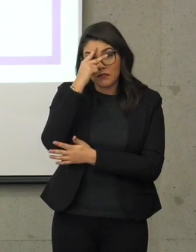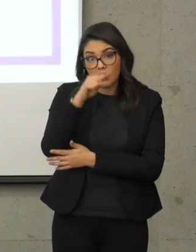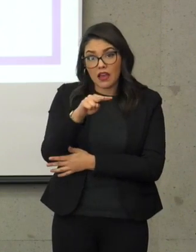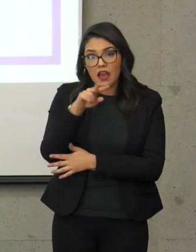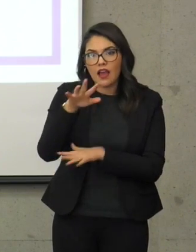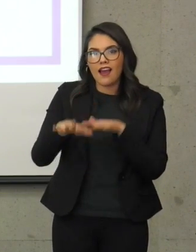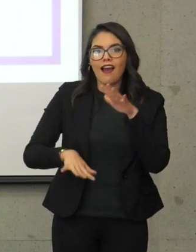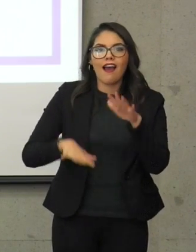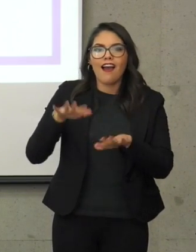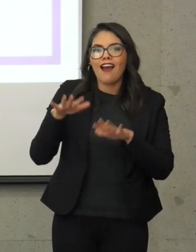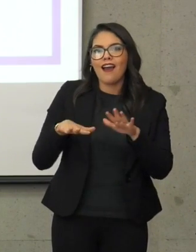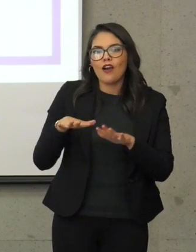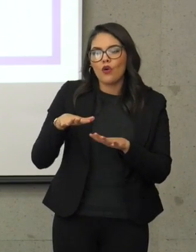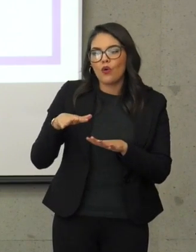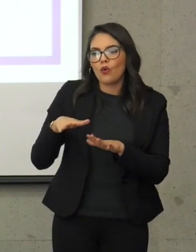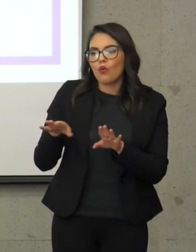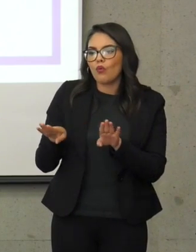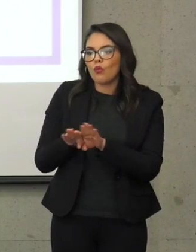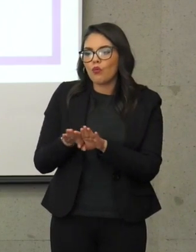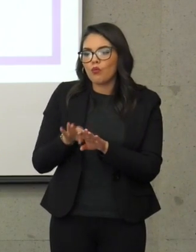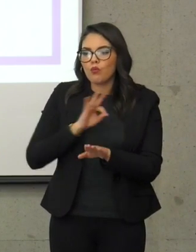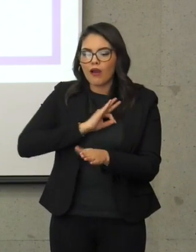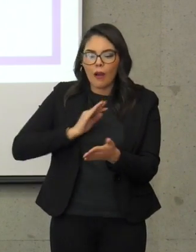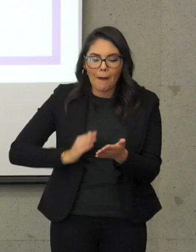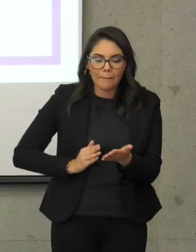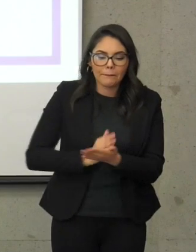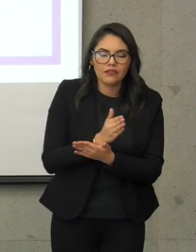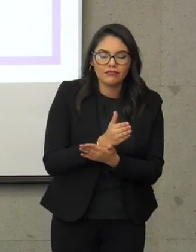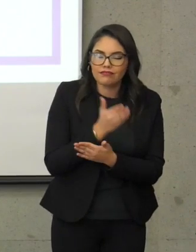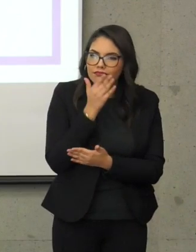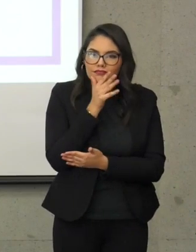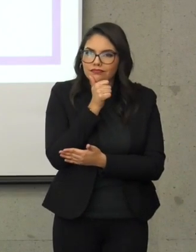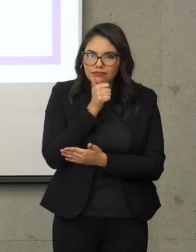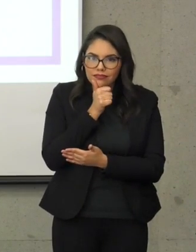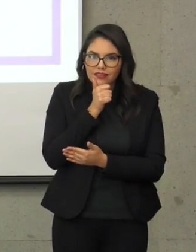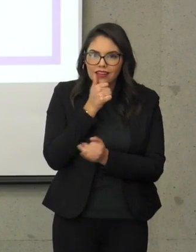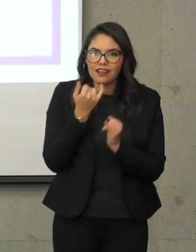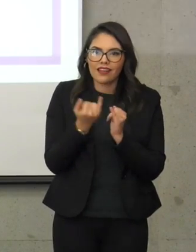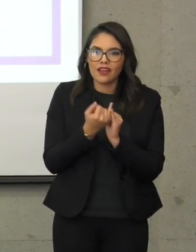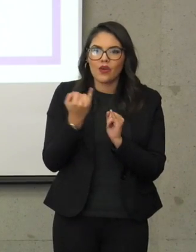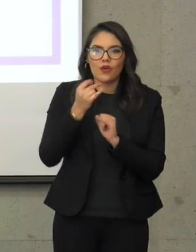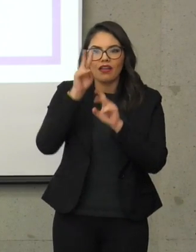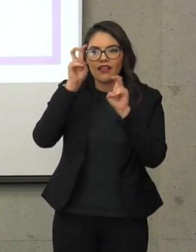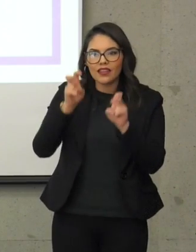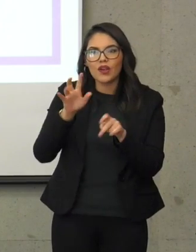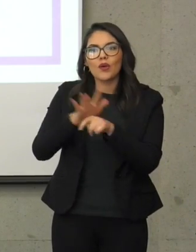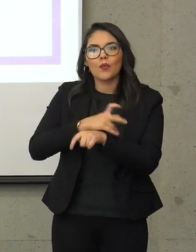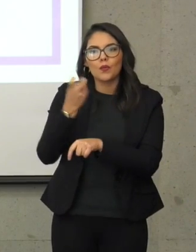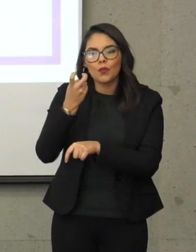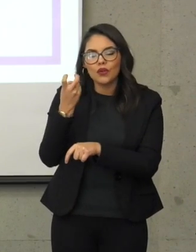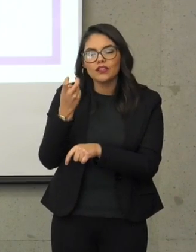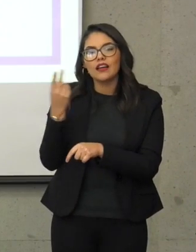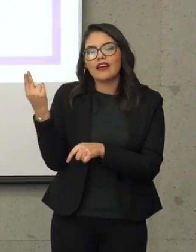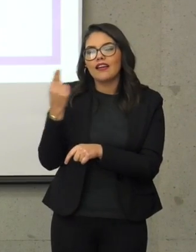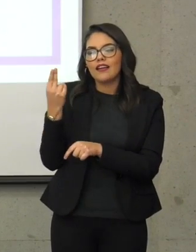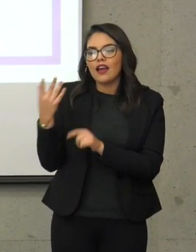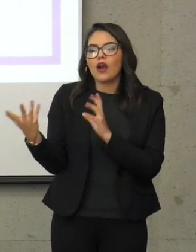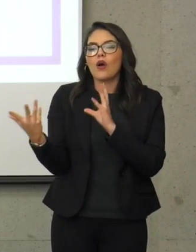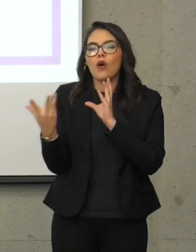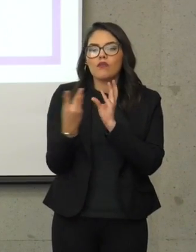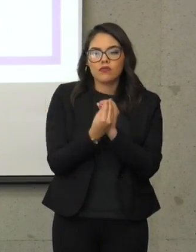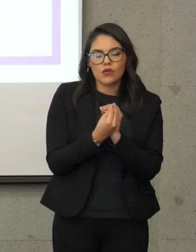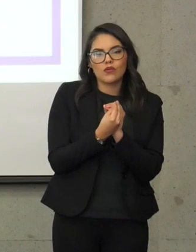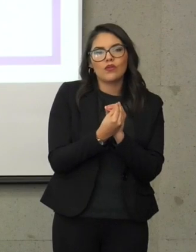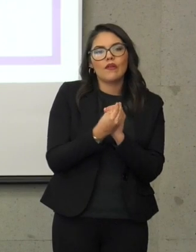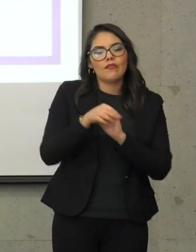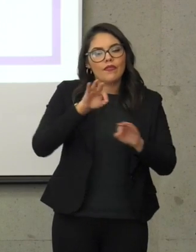no tiene por sus facultades injerencia en esta materia federal, sí lo tiene en materia de colaboración. Y entonces, en todos estos casos estamos